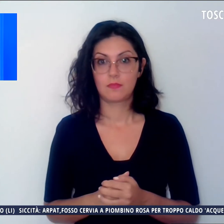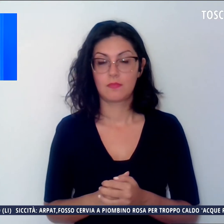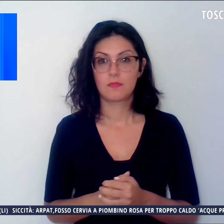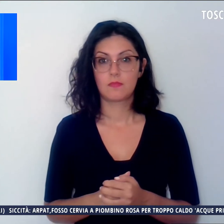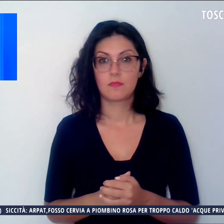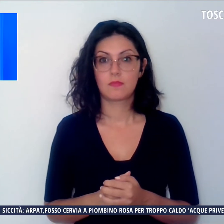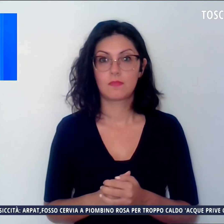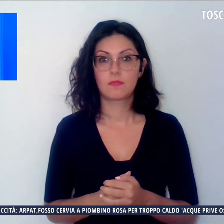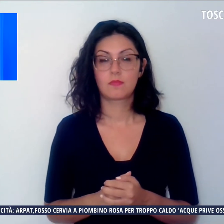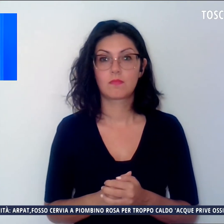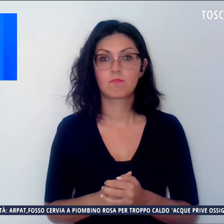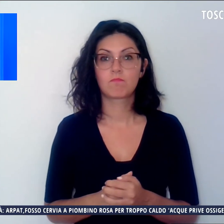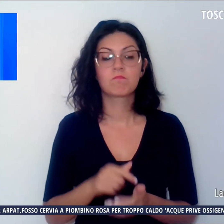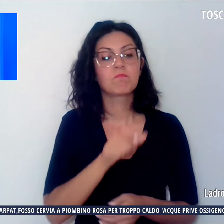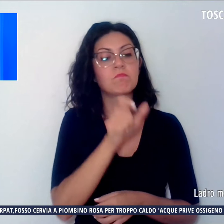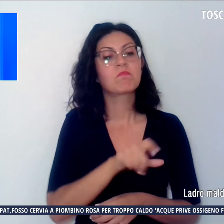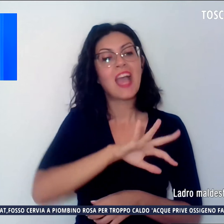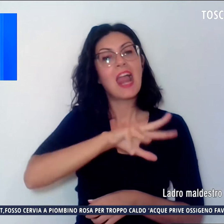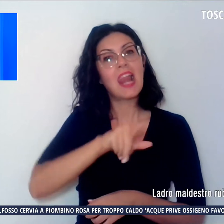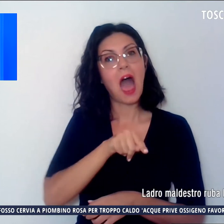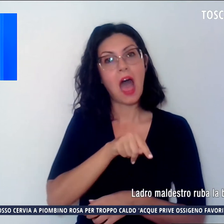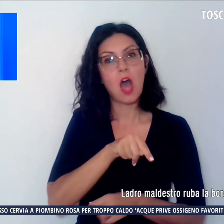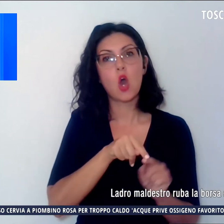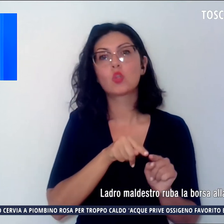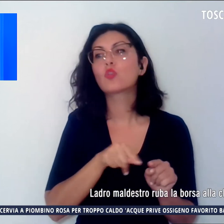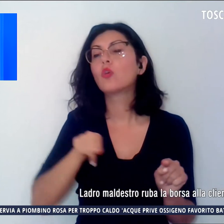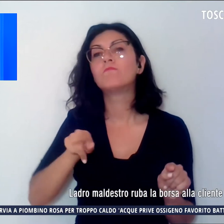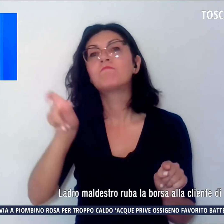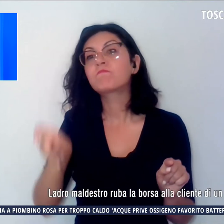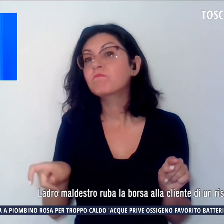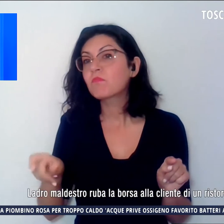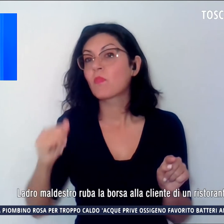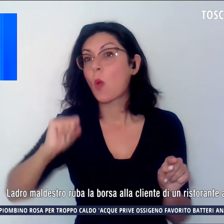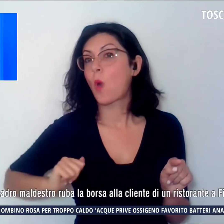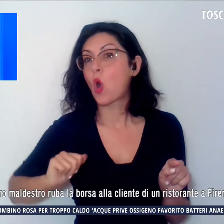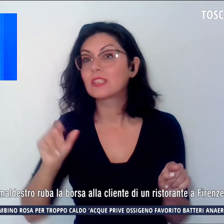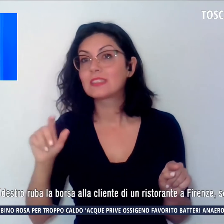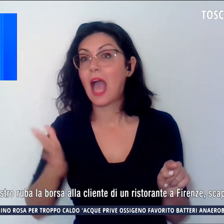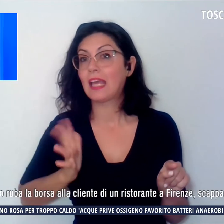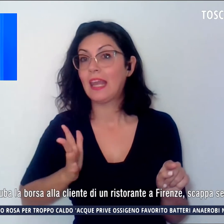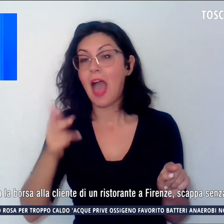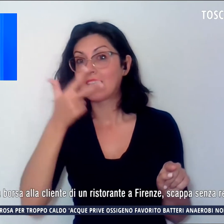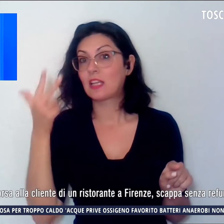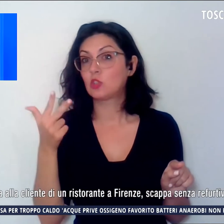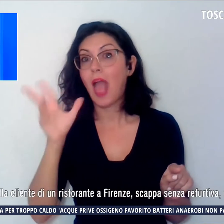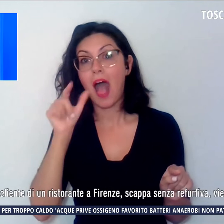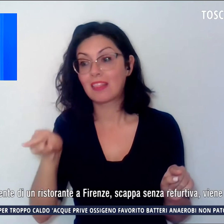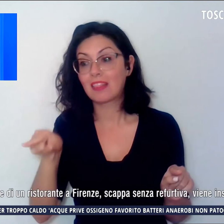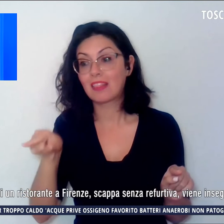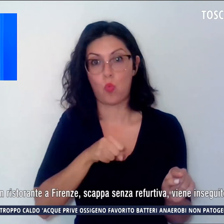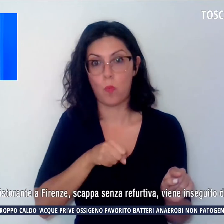Il ladro maldestro ruba la borsa alla cliente di un ristorante a Firenze, scappa senza refurtiva,